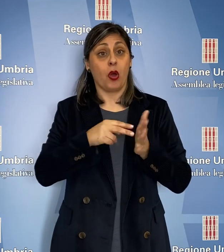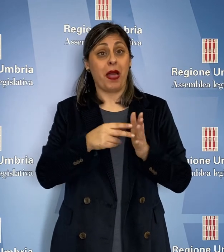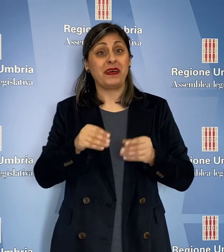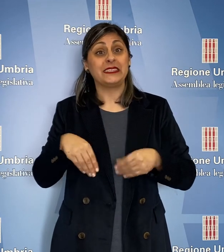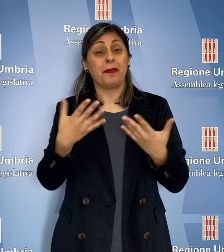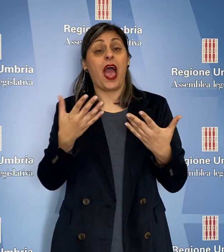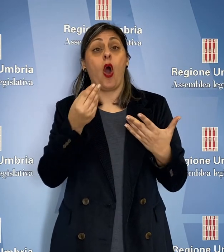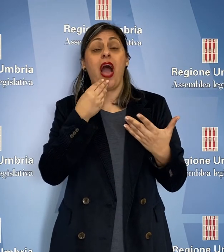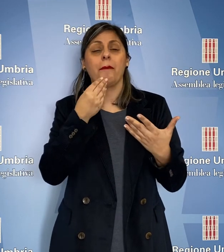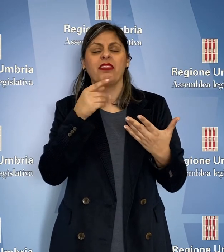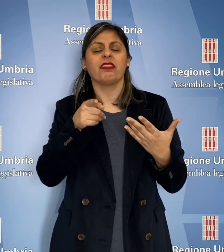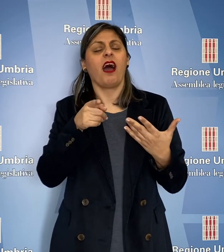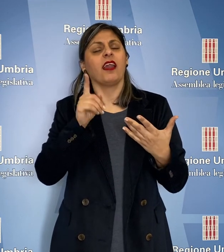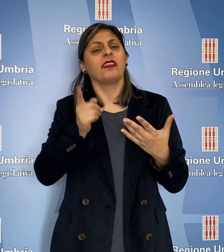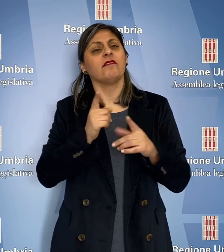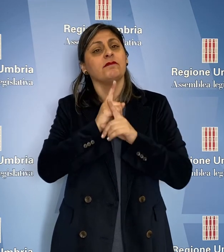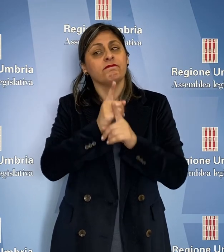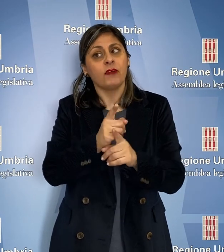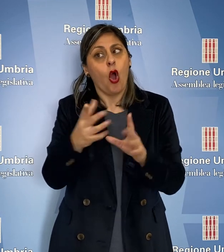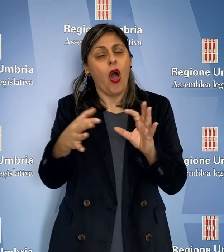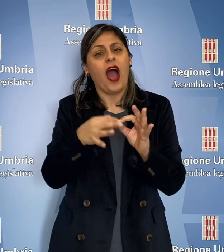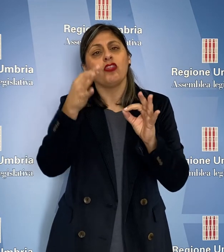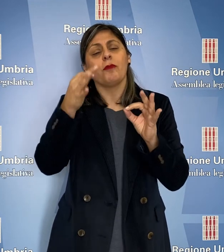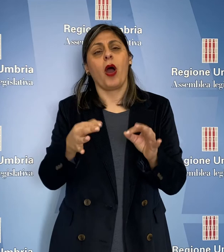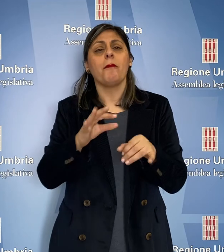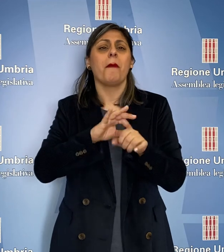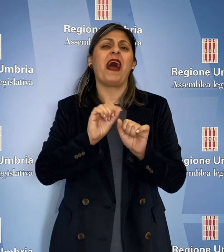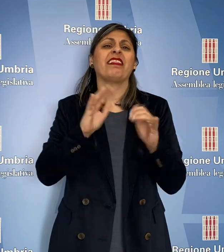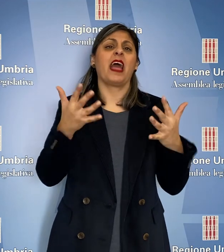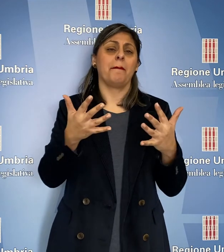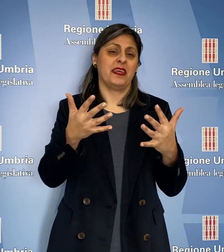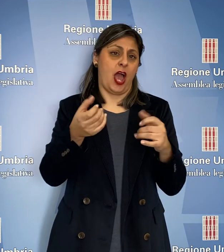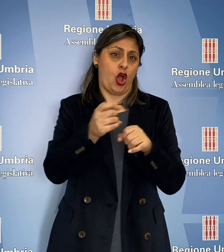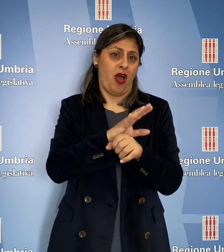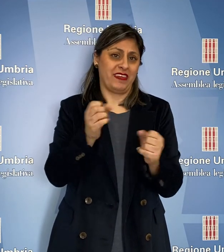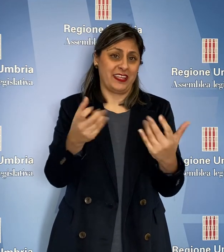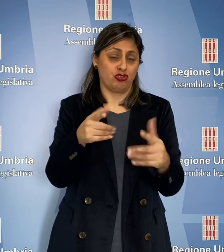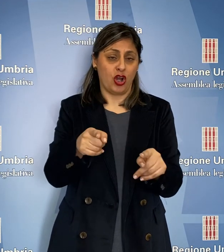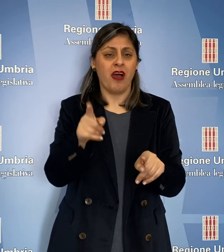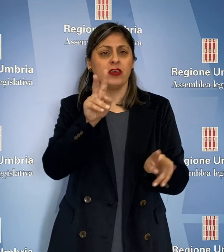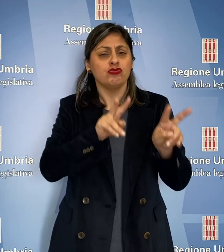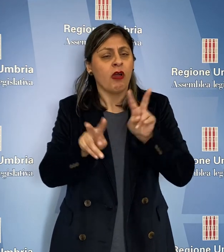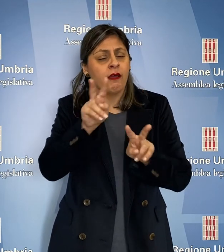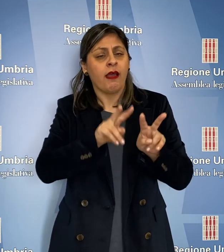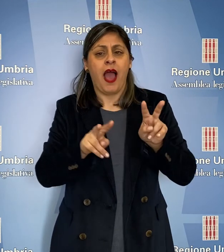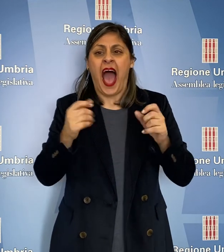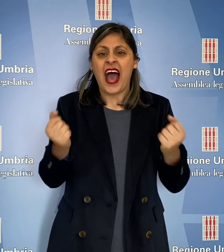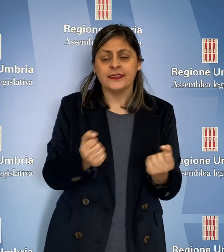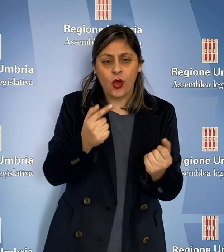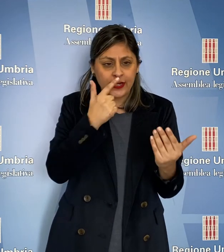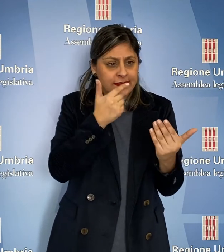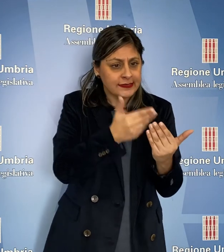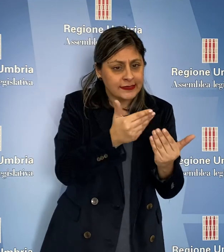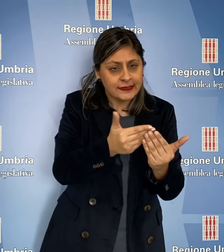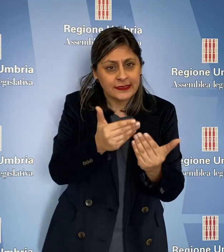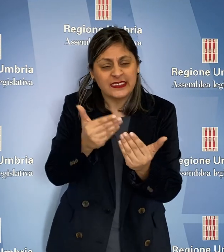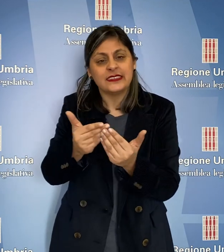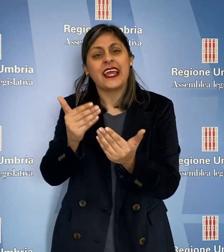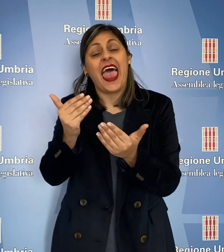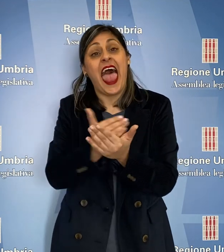problema dello spreco alimentare anche in relazione alla pandemia da Covid-19, adattando tutte le azioni opportune al fine